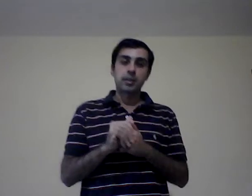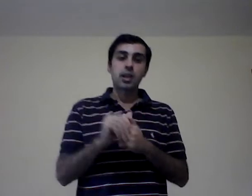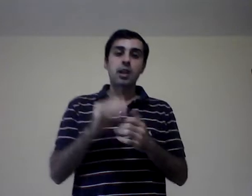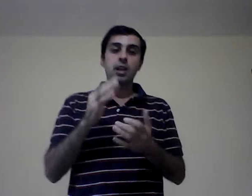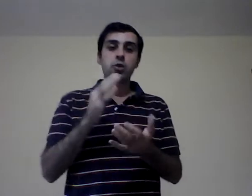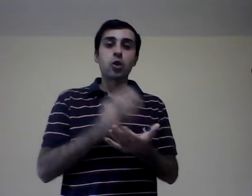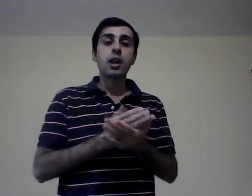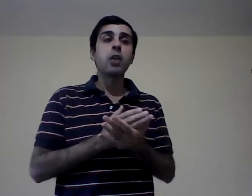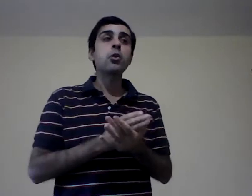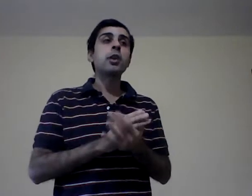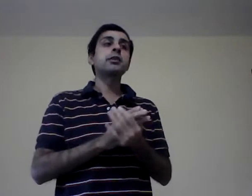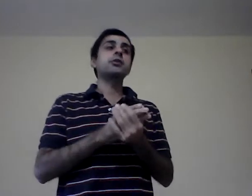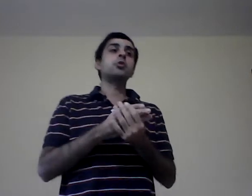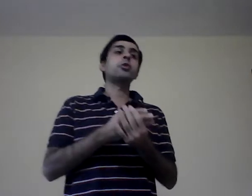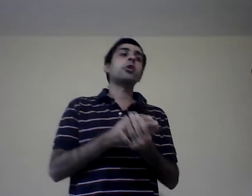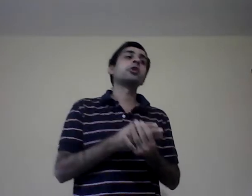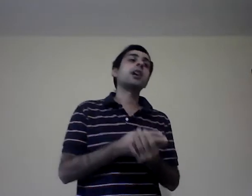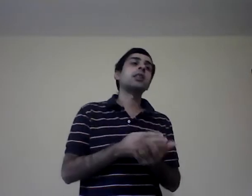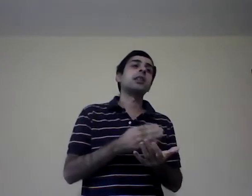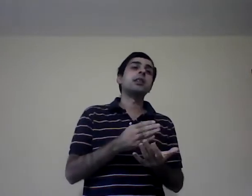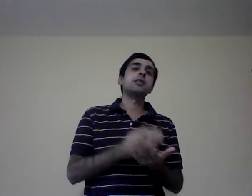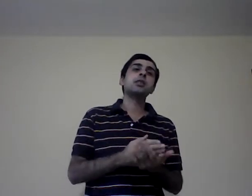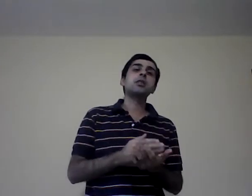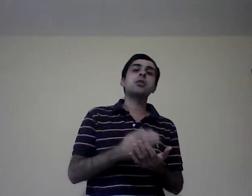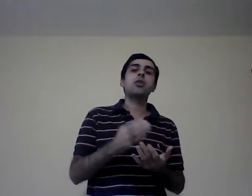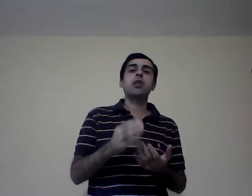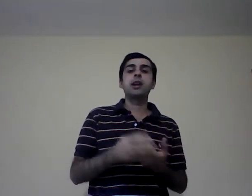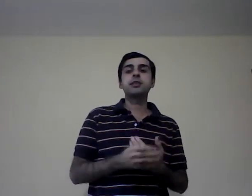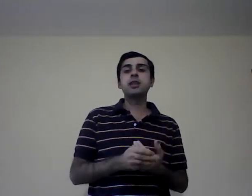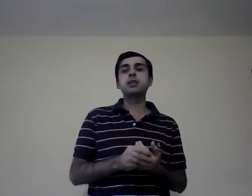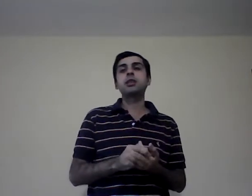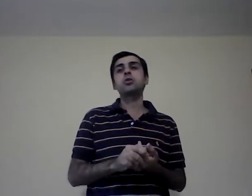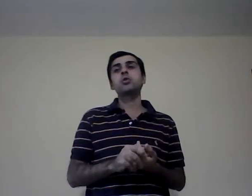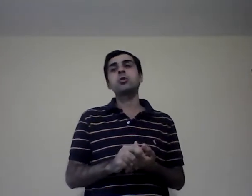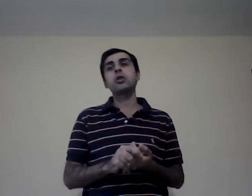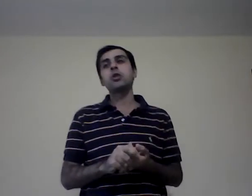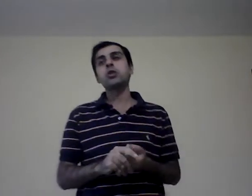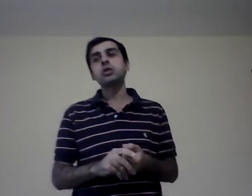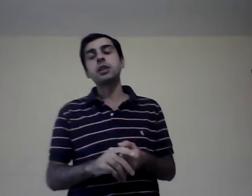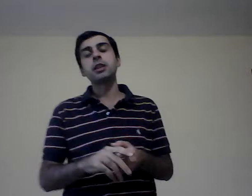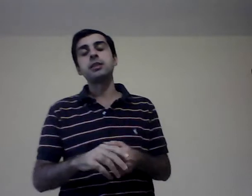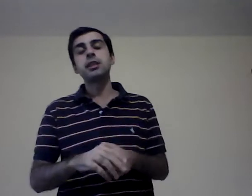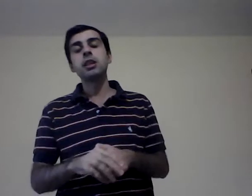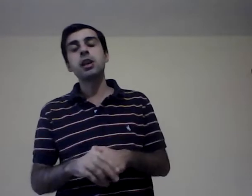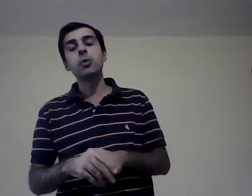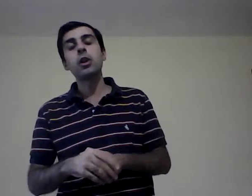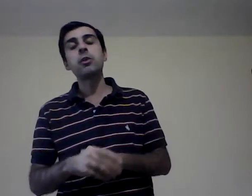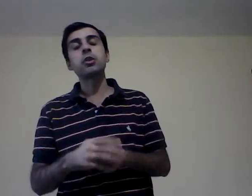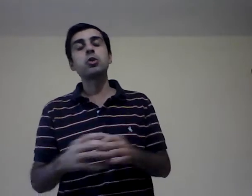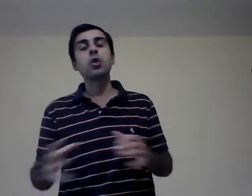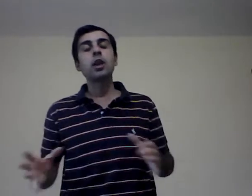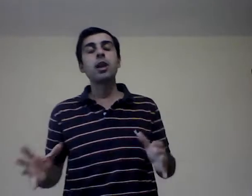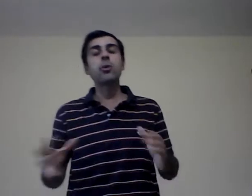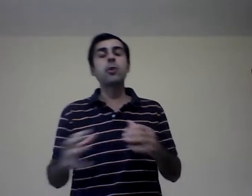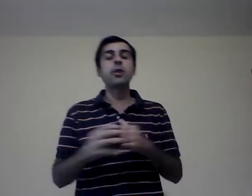todas las dudas, turno tarde de 5 a 7. Turno noche de 7 a 9. Todas las dudas de